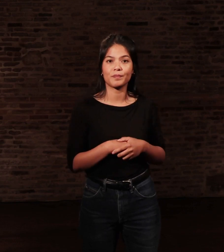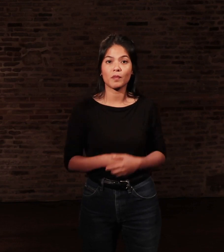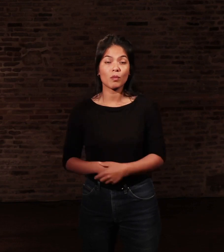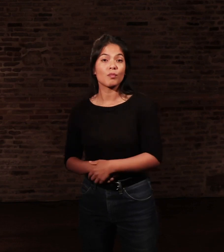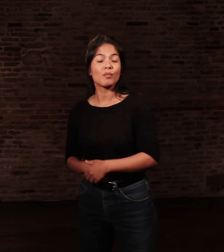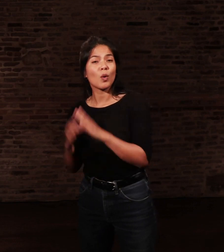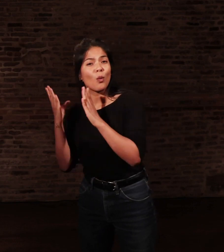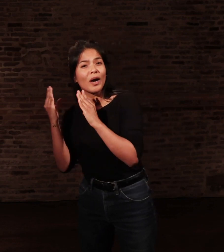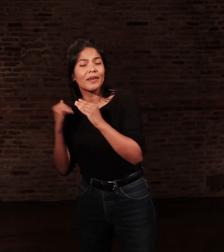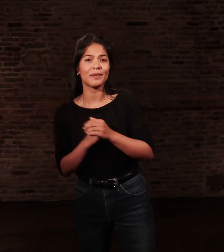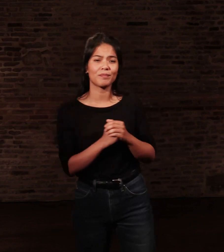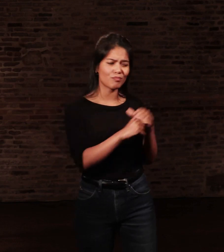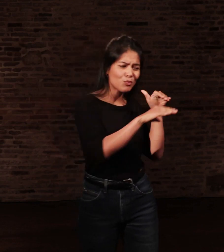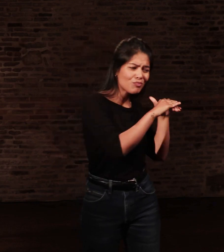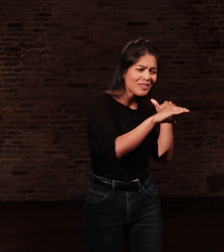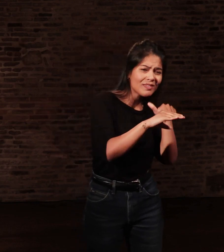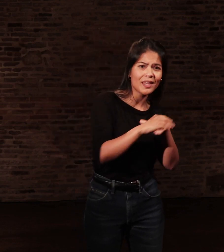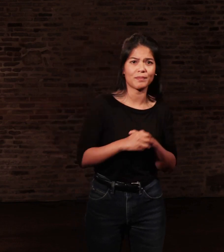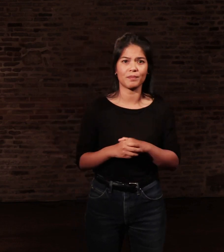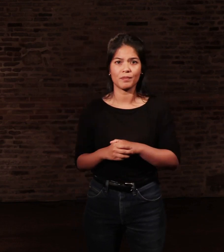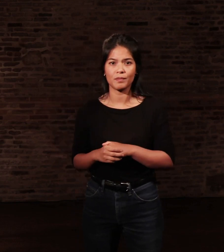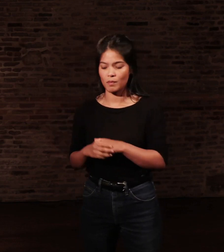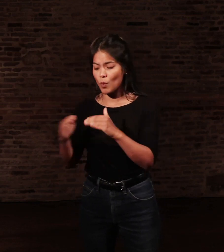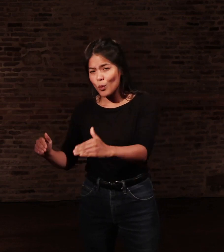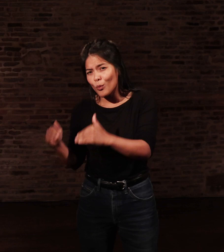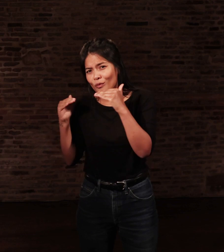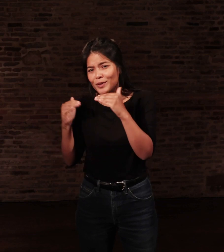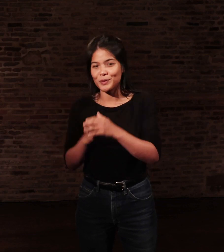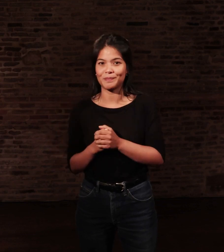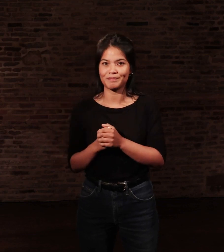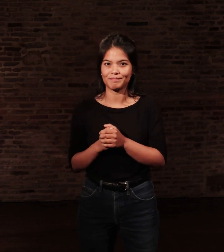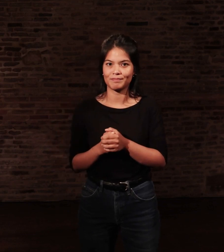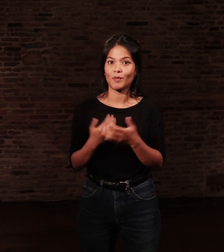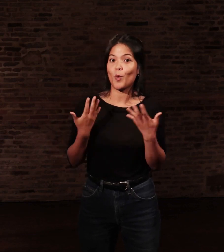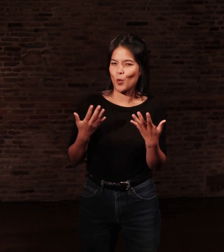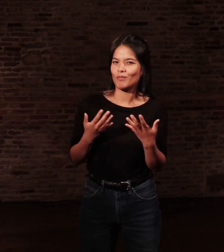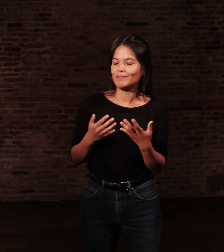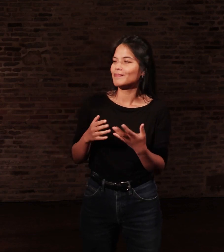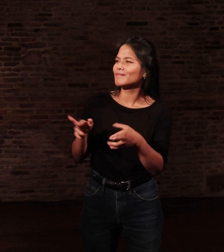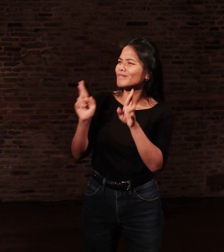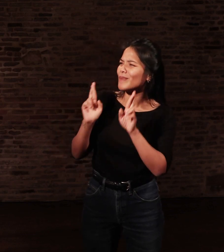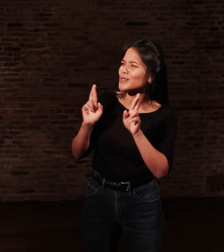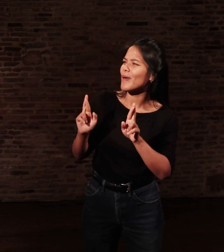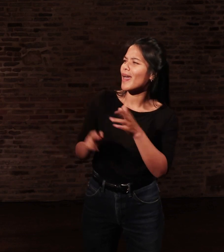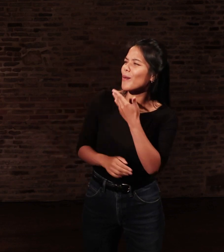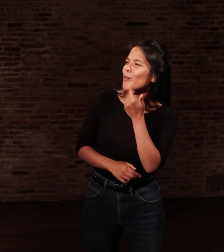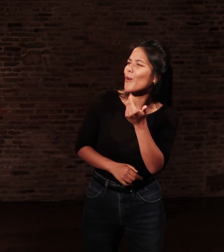deux taies, une couverture. Je souhaitais au destinataire un propre établissement et il invitait à m